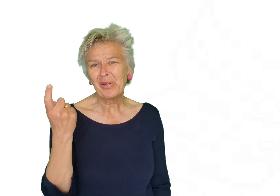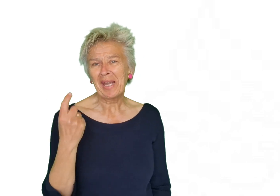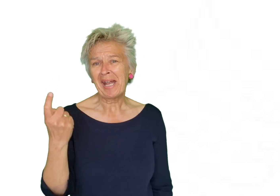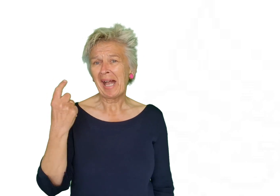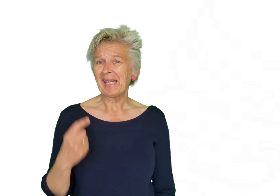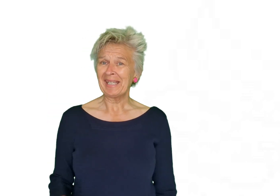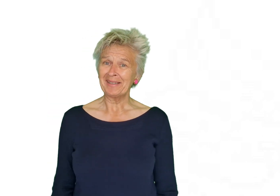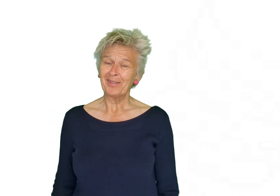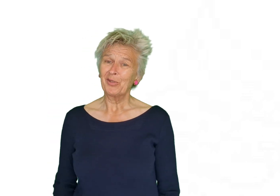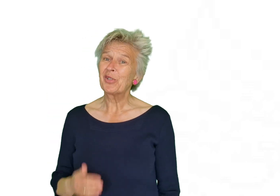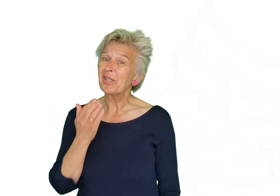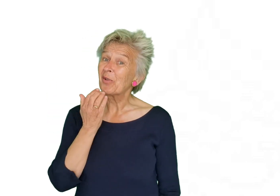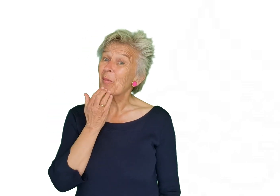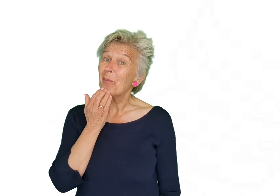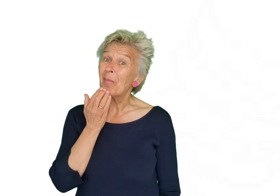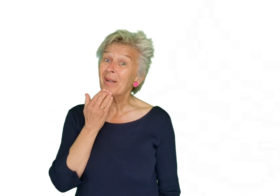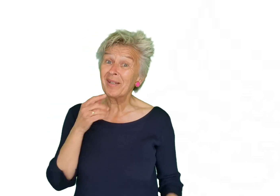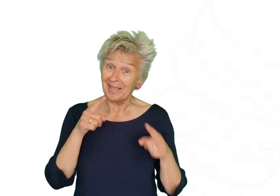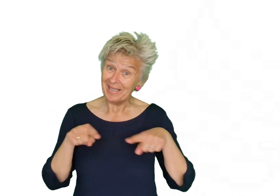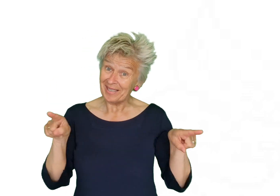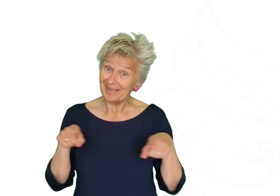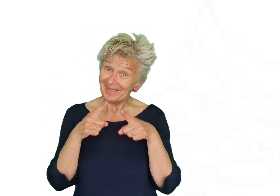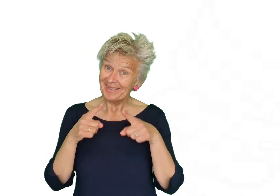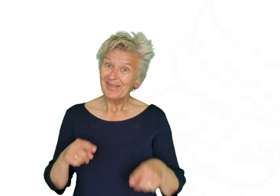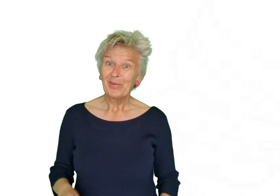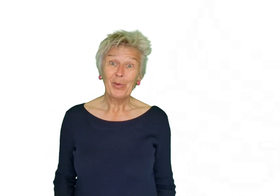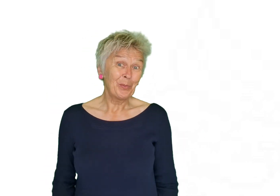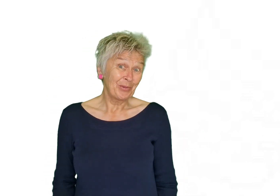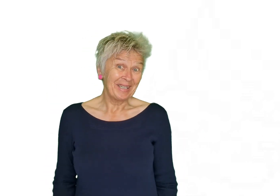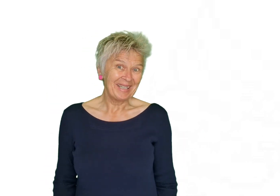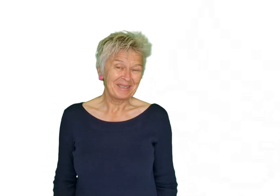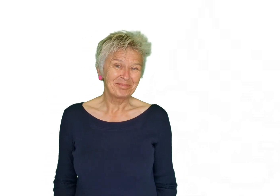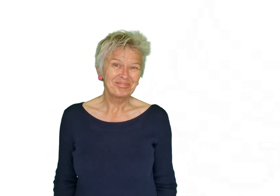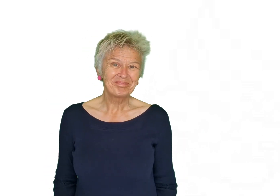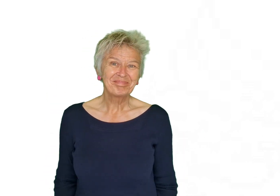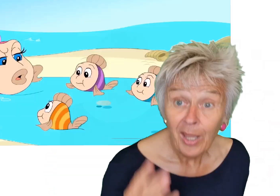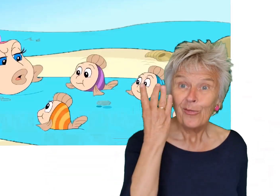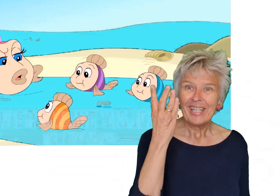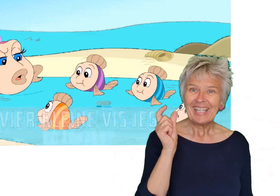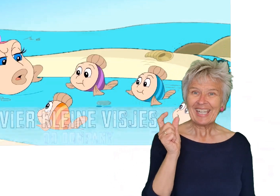herhaling in dus het is ook een makkelijk liedje om te leren vier